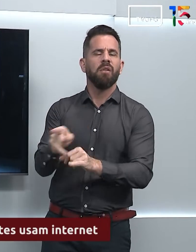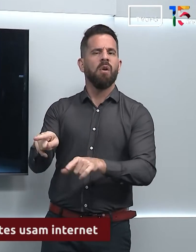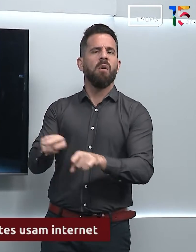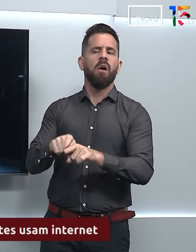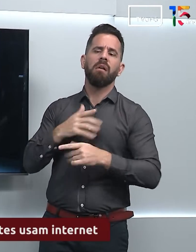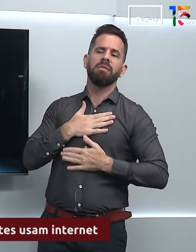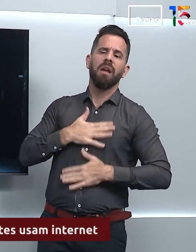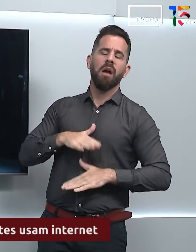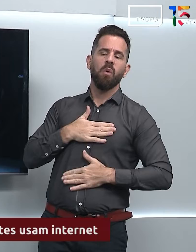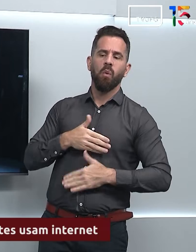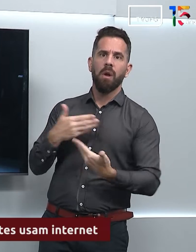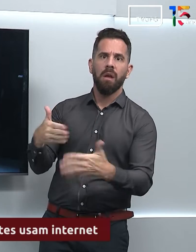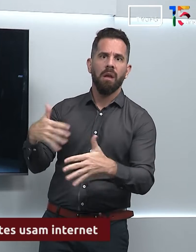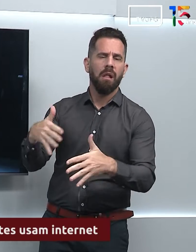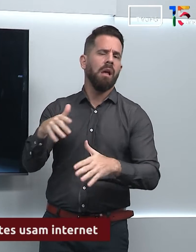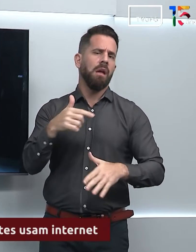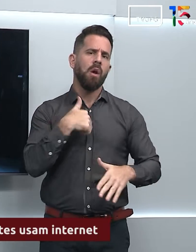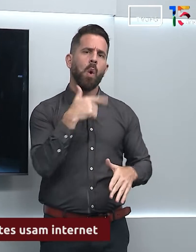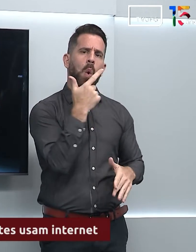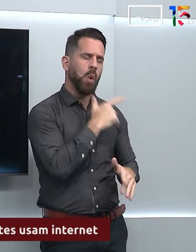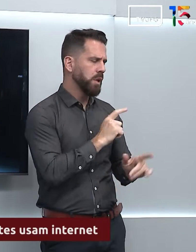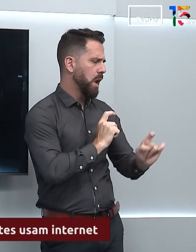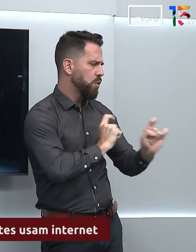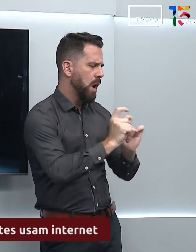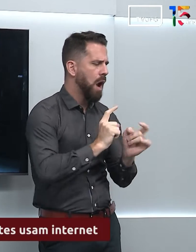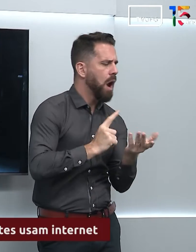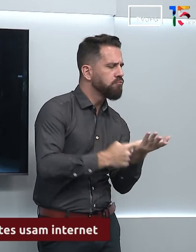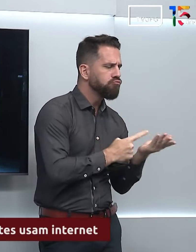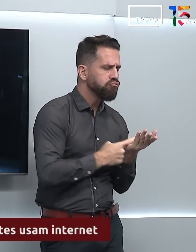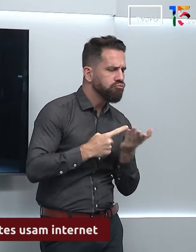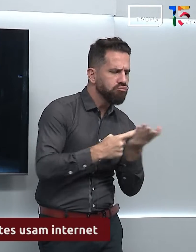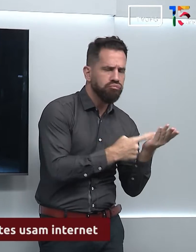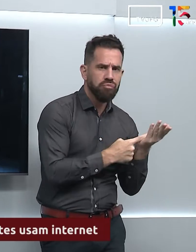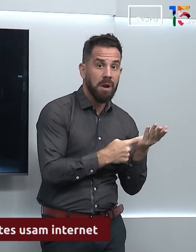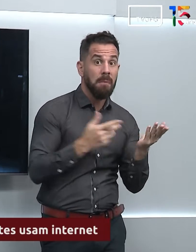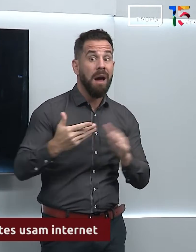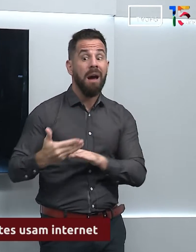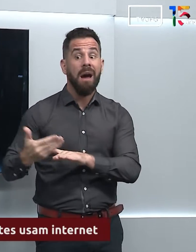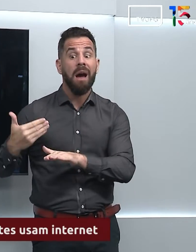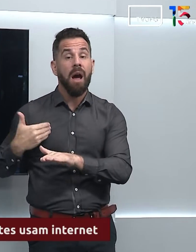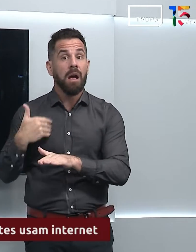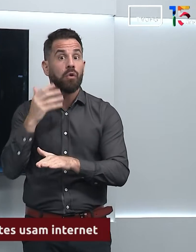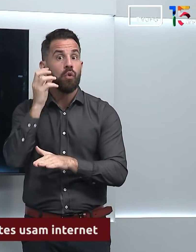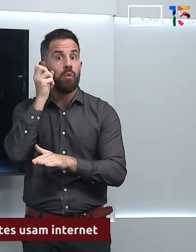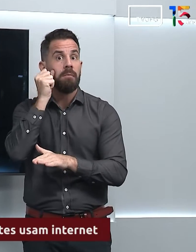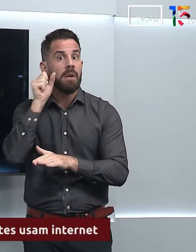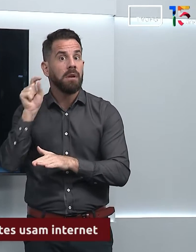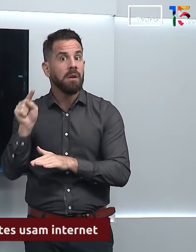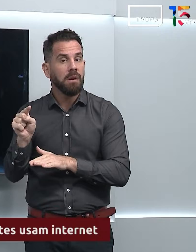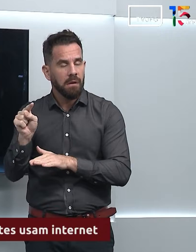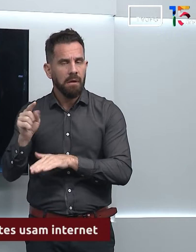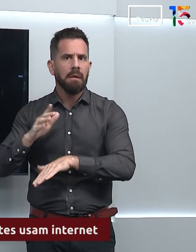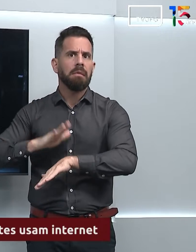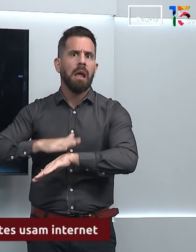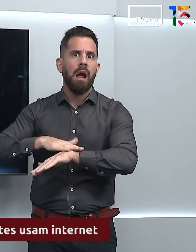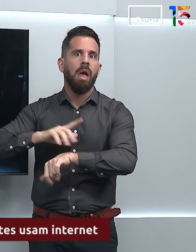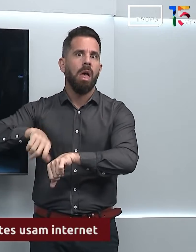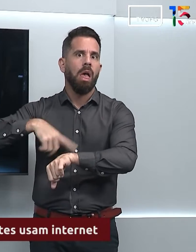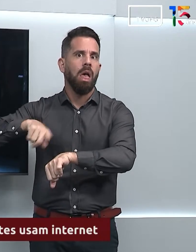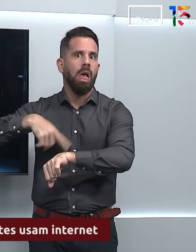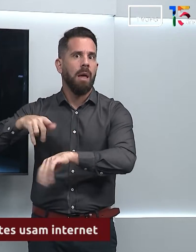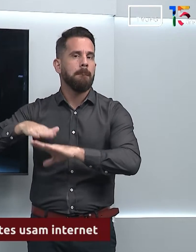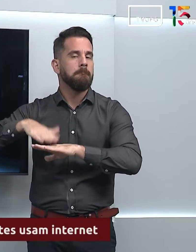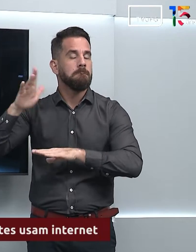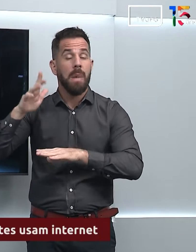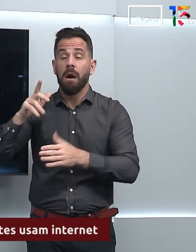Para eu conseguir fazer minhas reuniões e tal. E aí, antes de dormir. E aí elas ficaram esse tempo um pouco maior na tela à noite. A noite foi totalmente